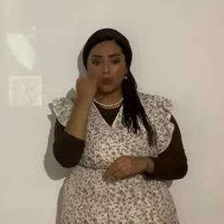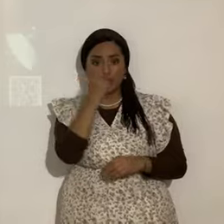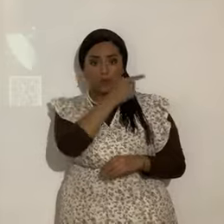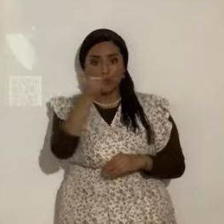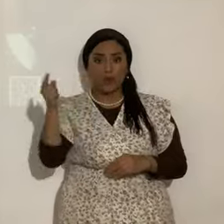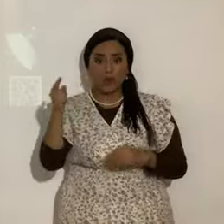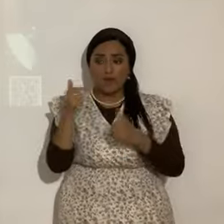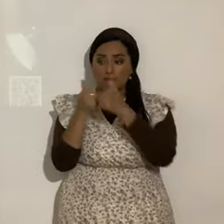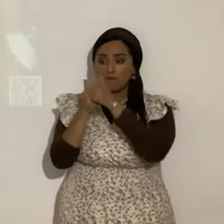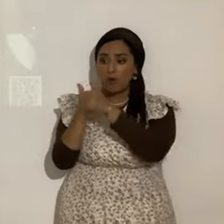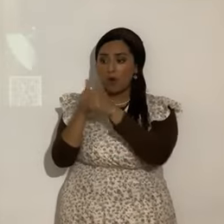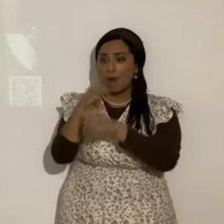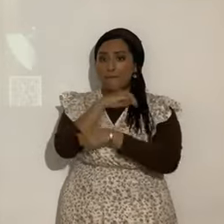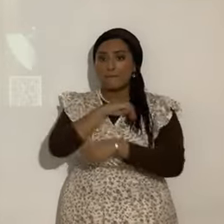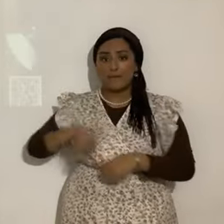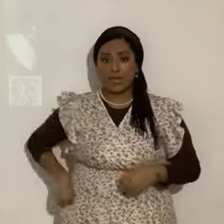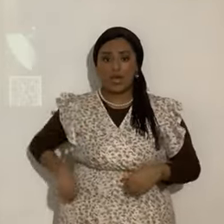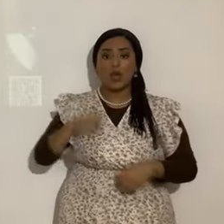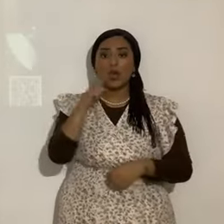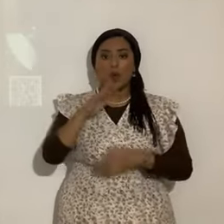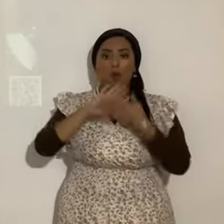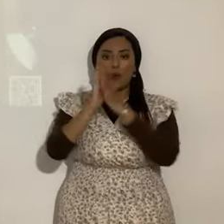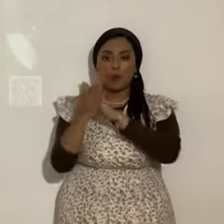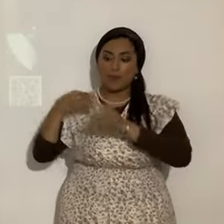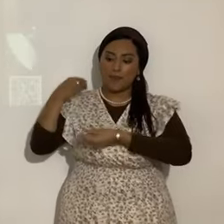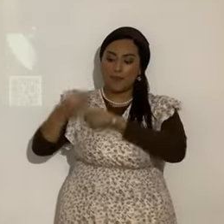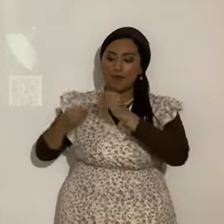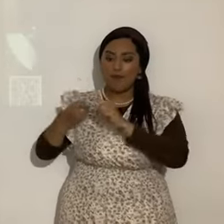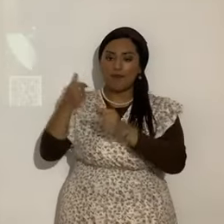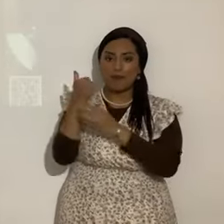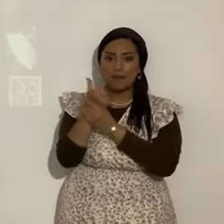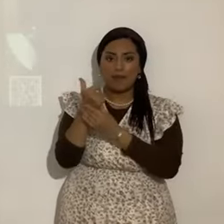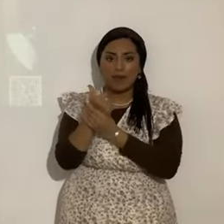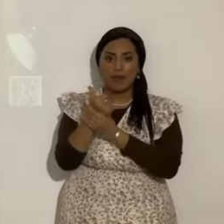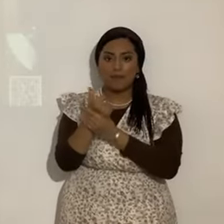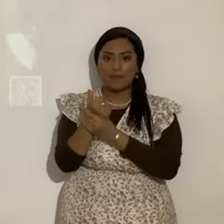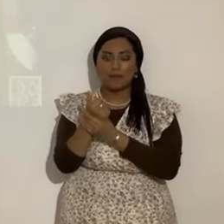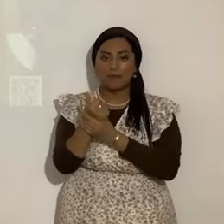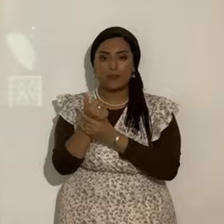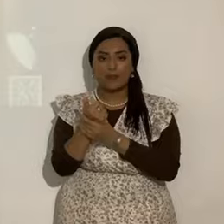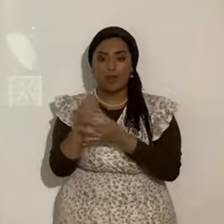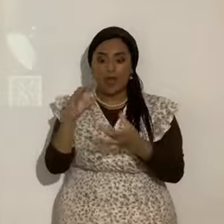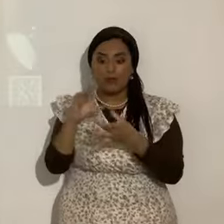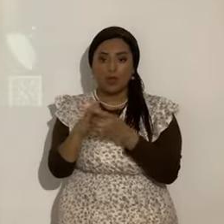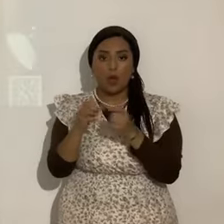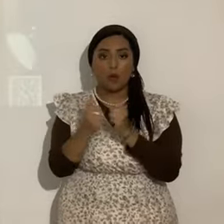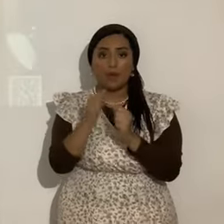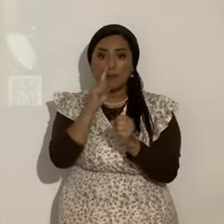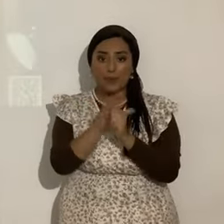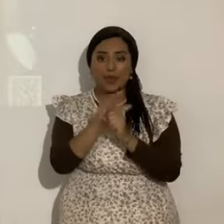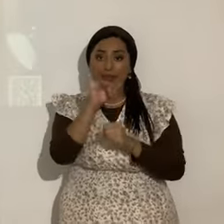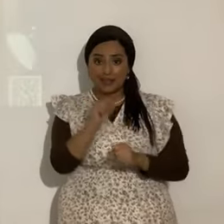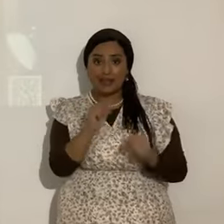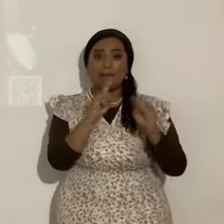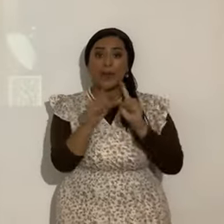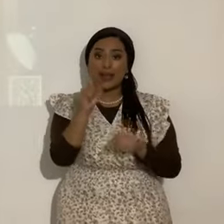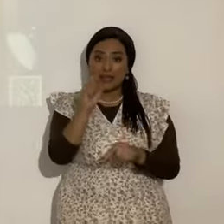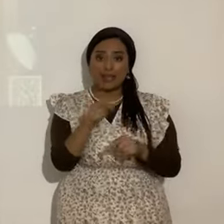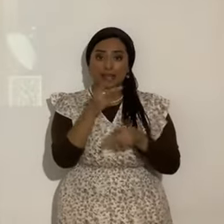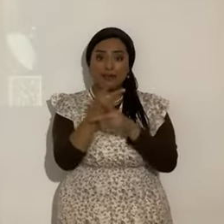Mashiach, ciertamente el linaje de Abraham sois. Y heredero según la promesa. En el verso 29, sí, pero hay que cumplir los mandamientos, porque Abraham fue